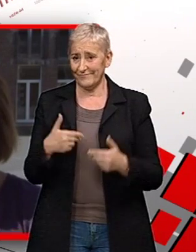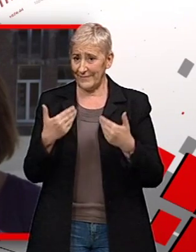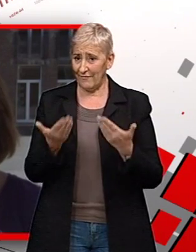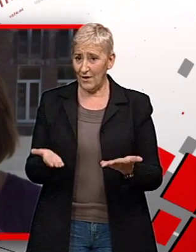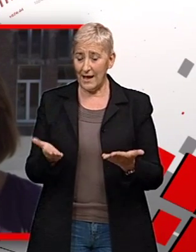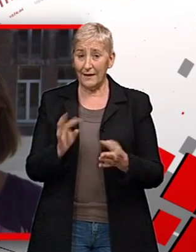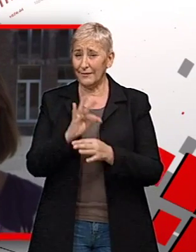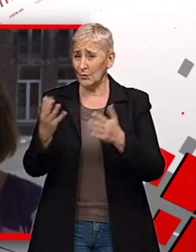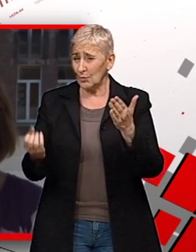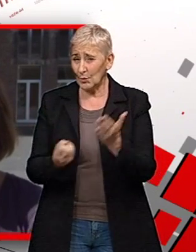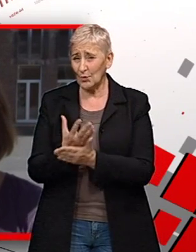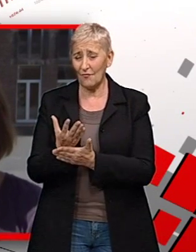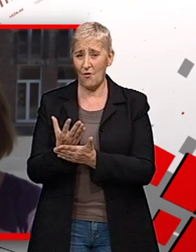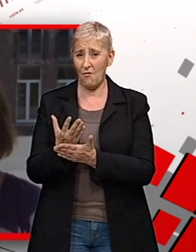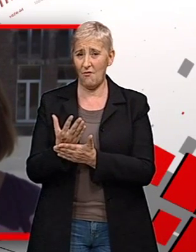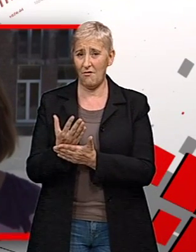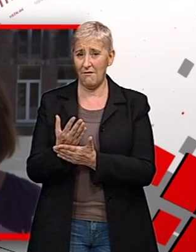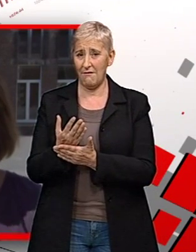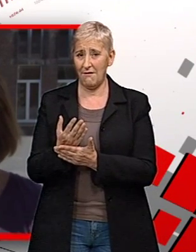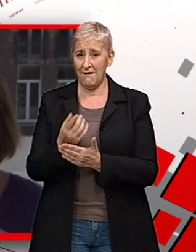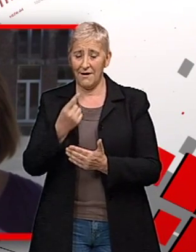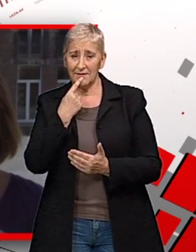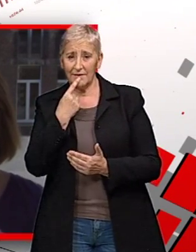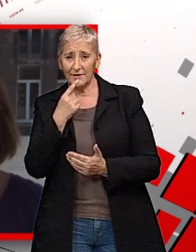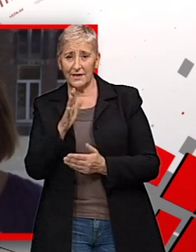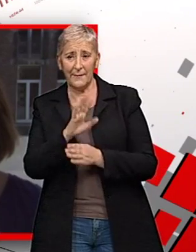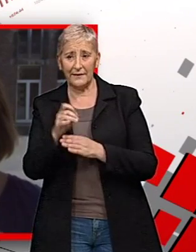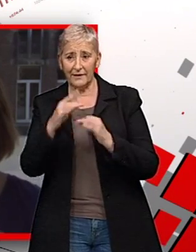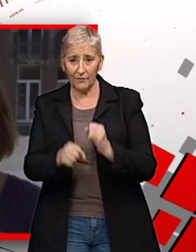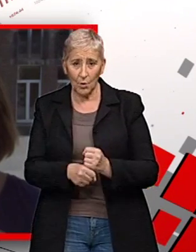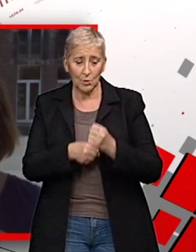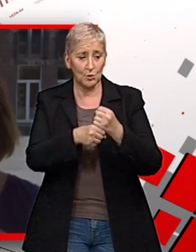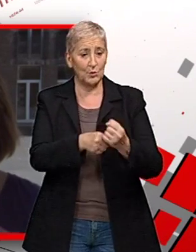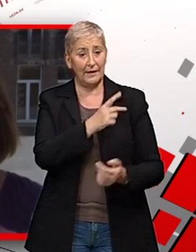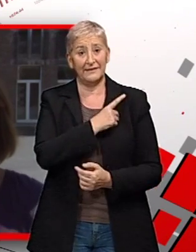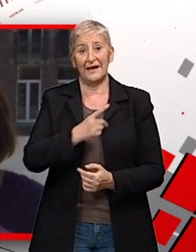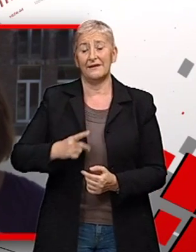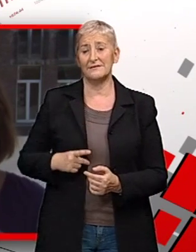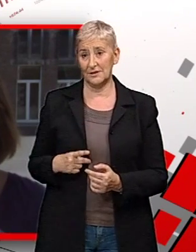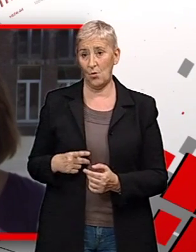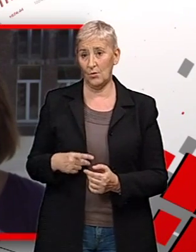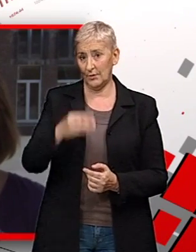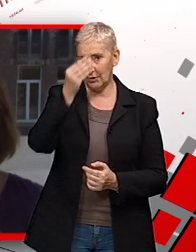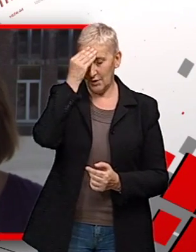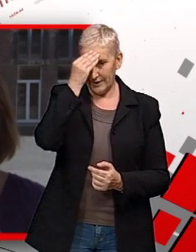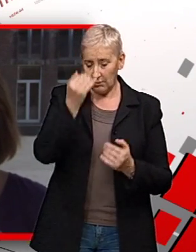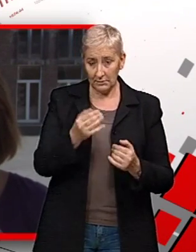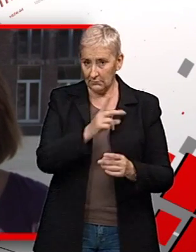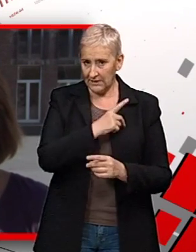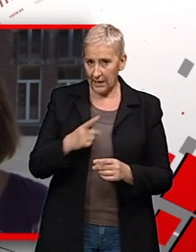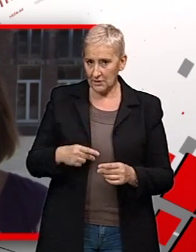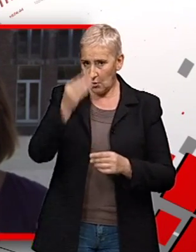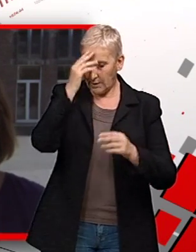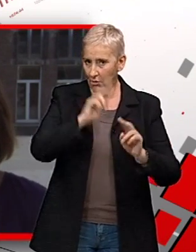tout est nouveau, on doit en effet par exemple soutenir la direction qui en fait est une direction ordinaire, qui